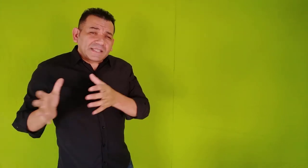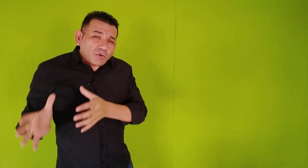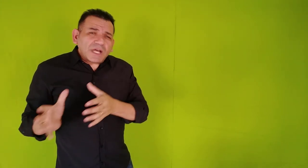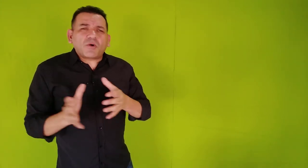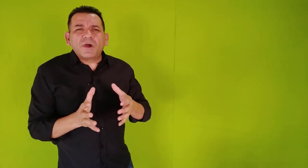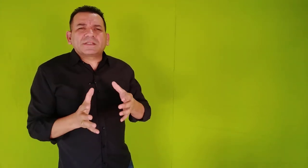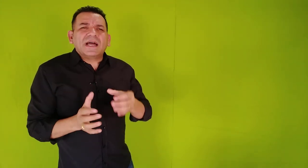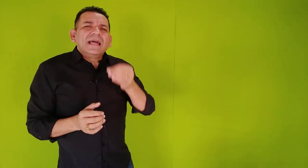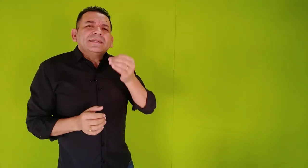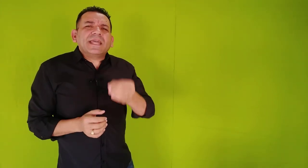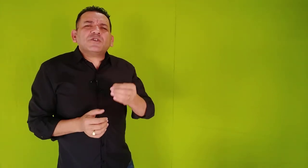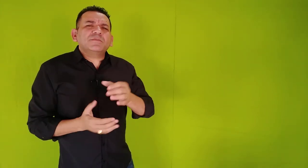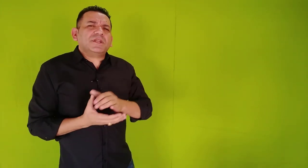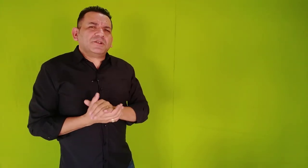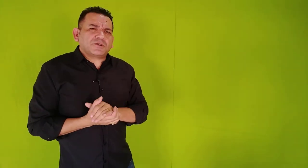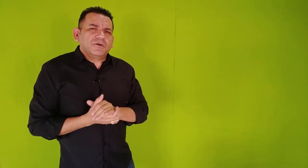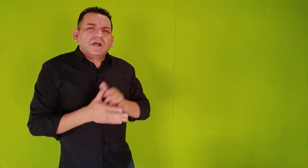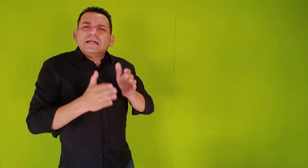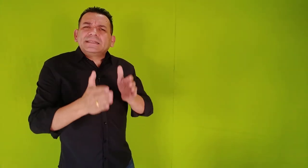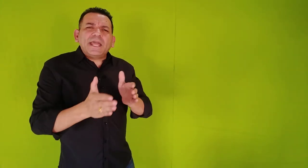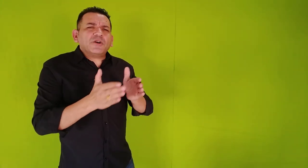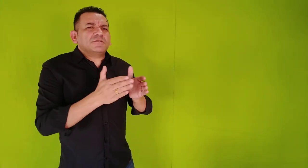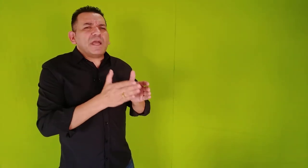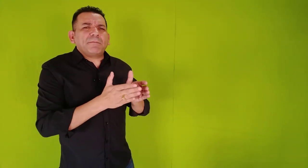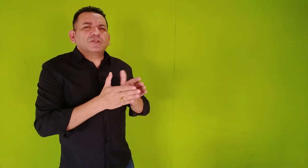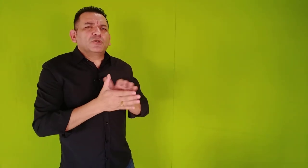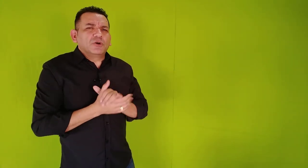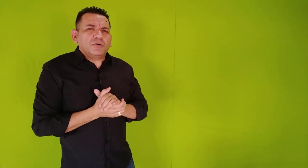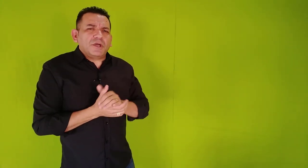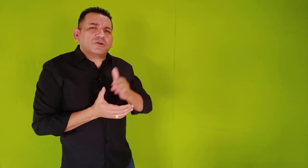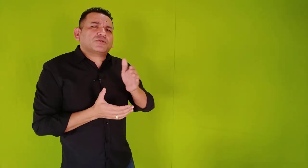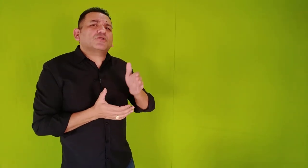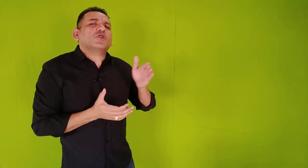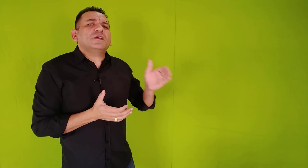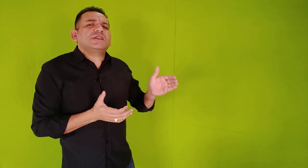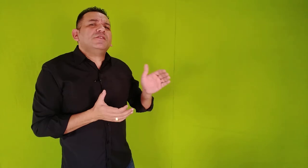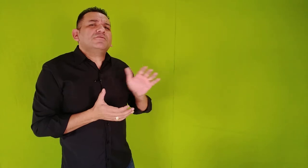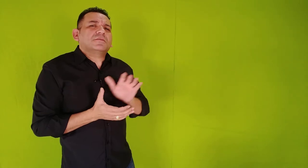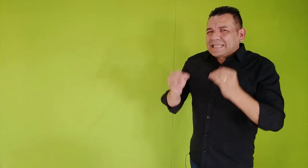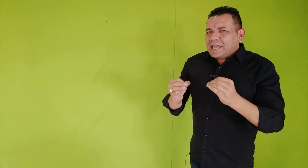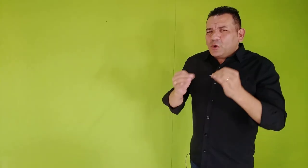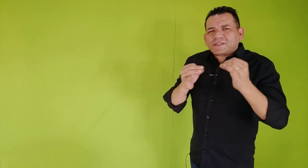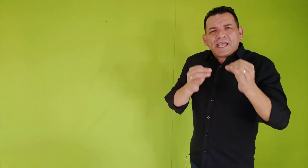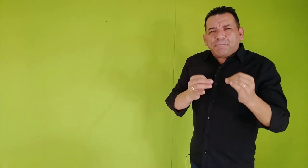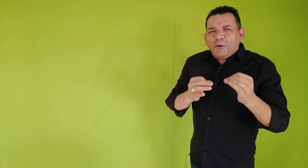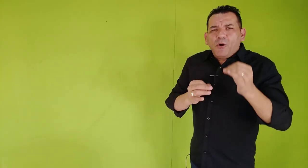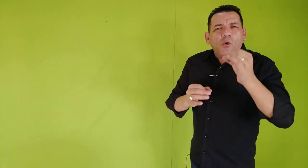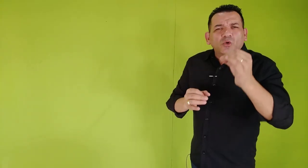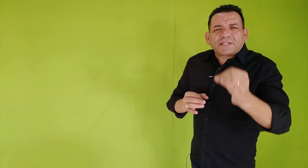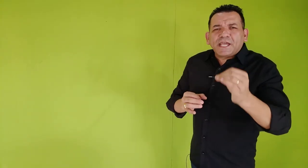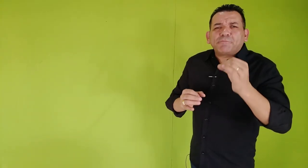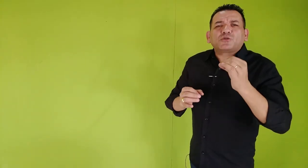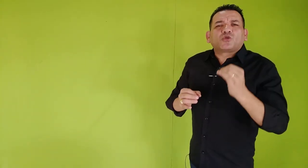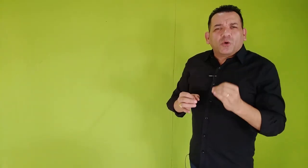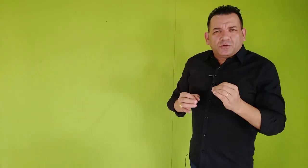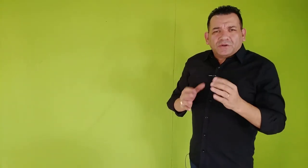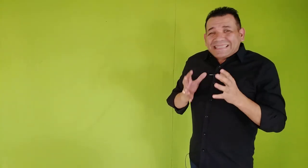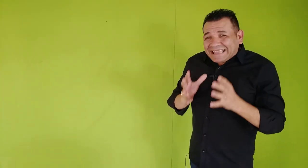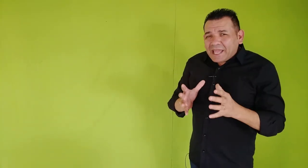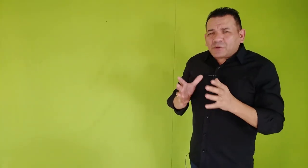Segunda coisa, Deus me deixou. Deus me abandonou. Eu estou sozinho. Deus é bom o tempo todo. Deus